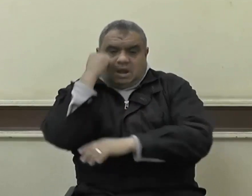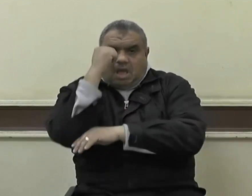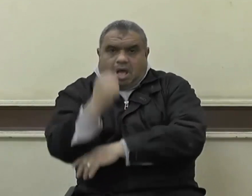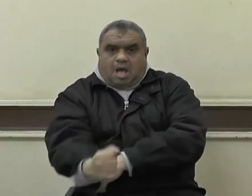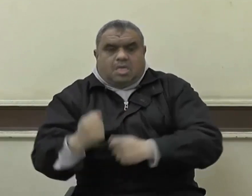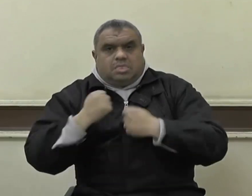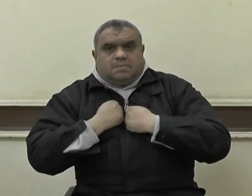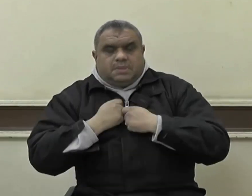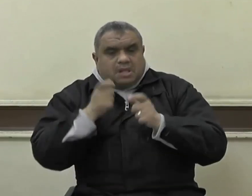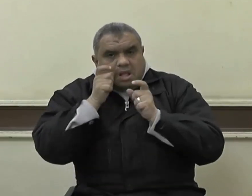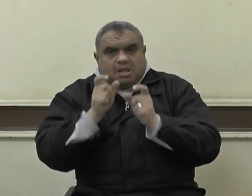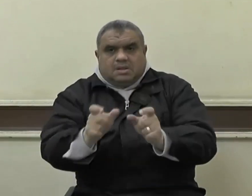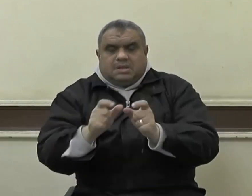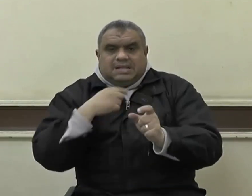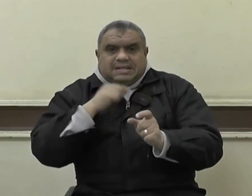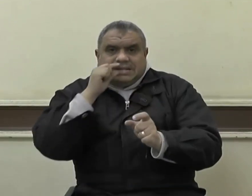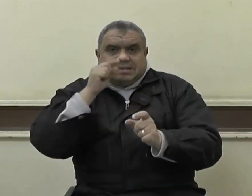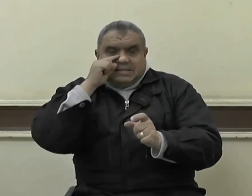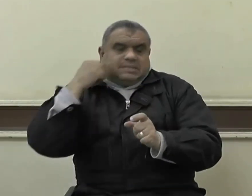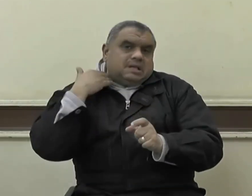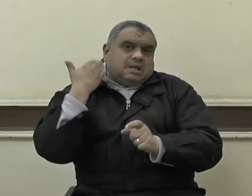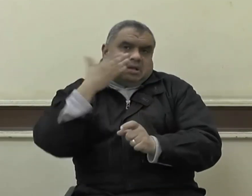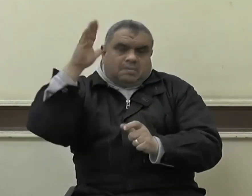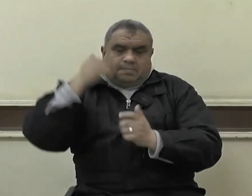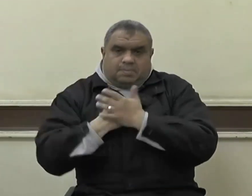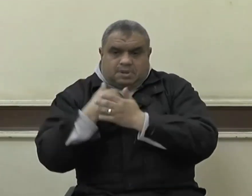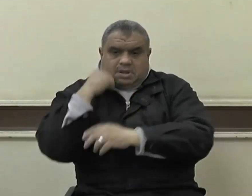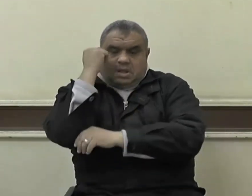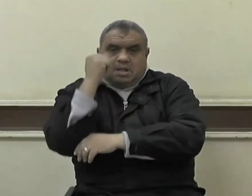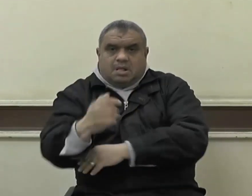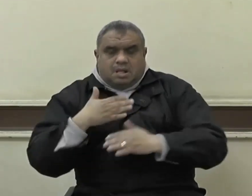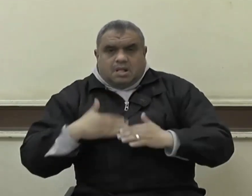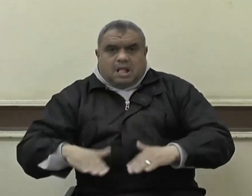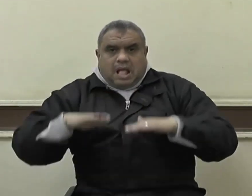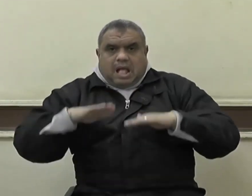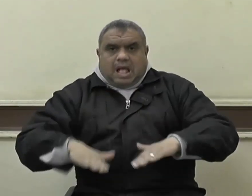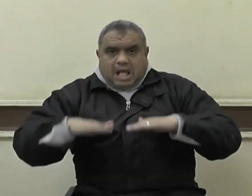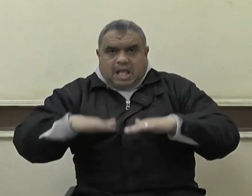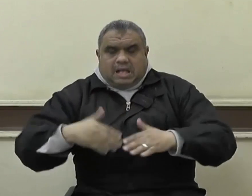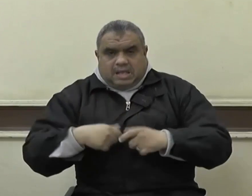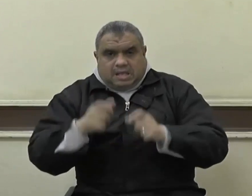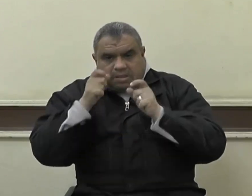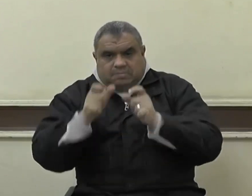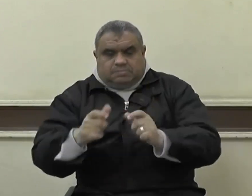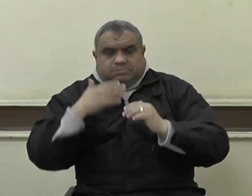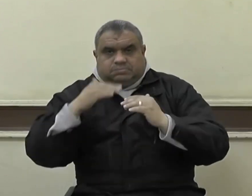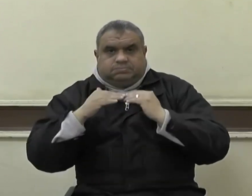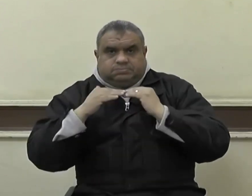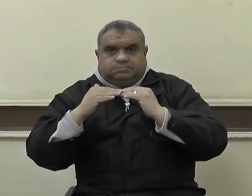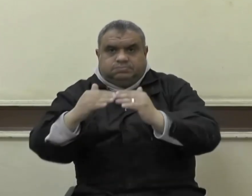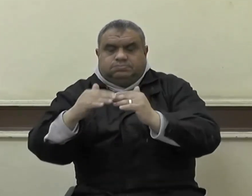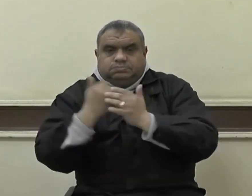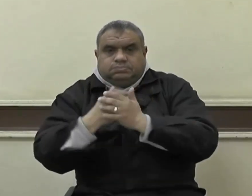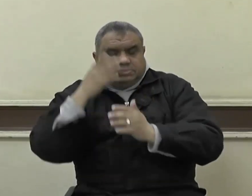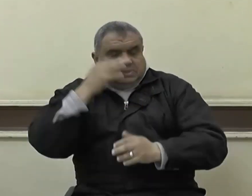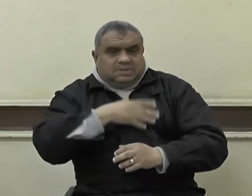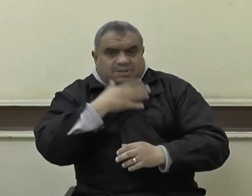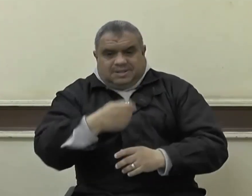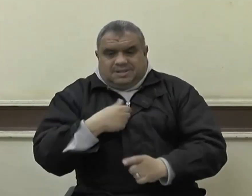عرفوا قيمة الدين والوطن والحياة الآمنة المستقرة فضحوا بأنفسهم